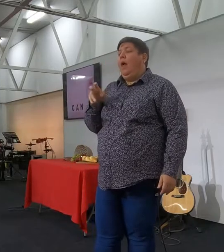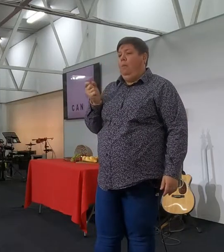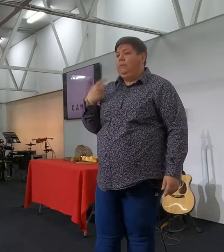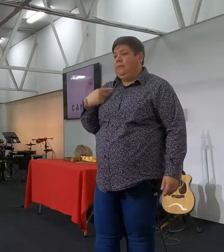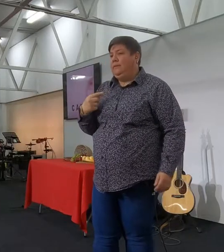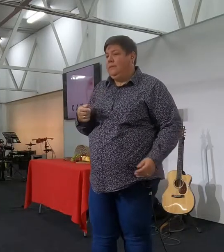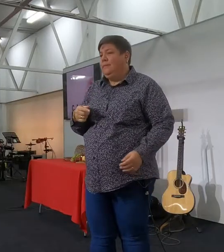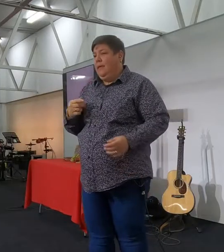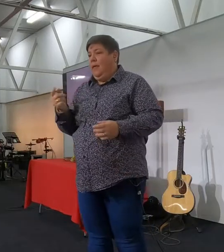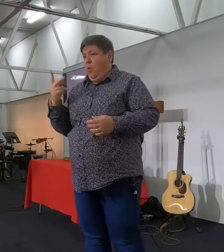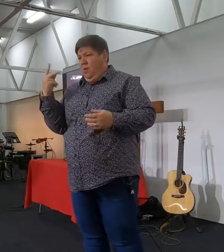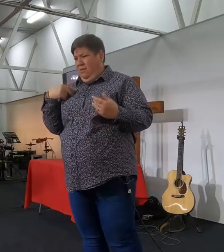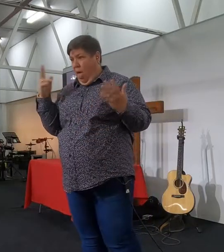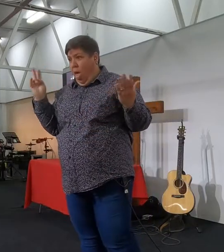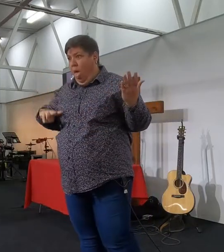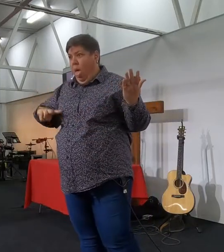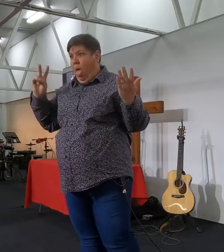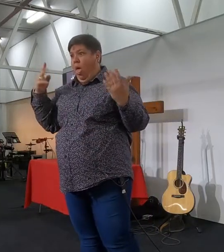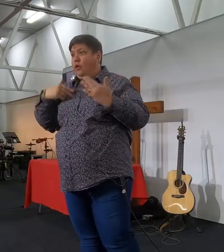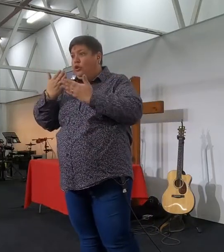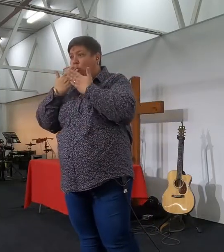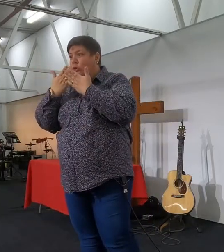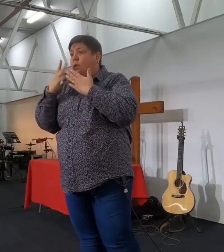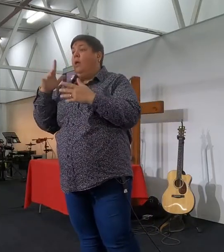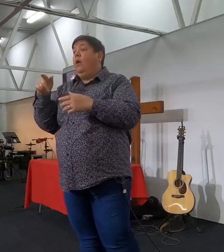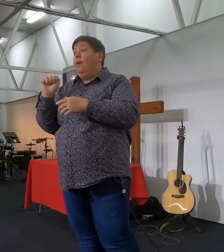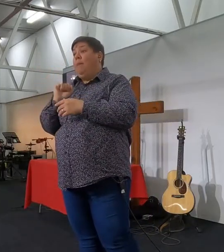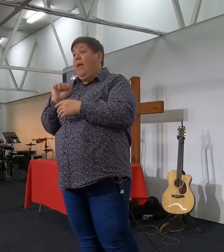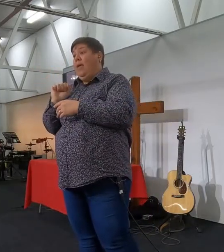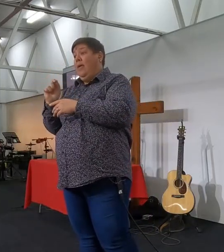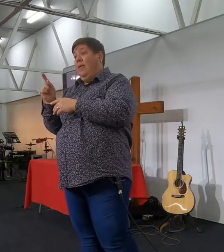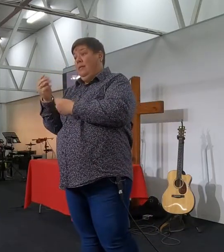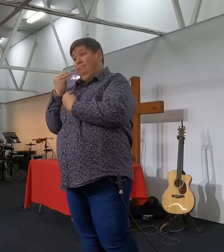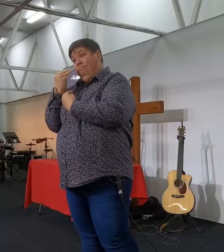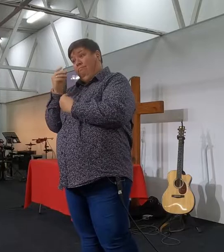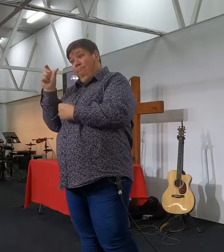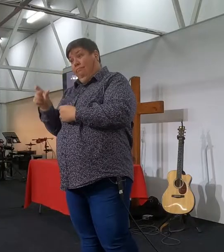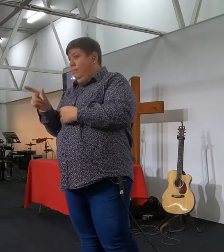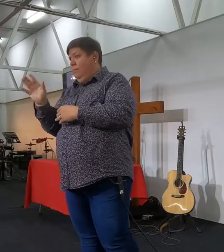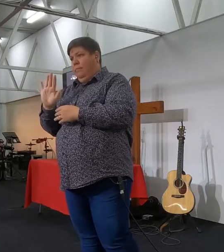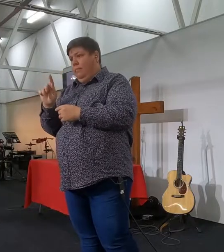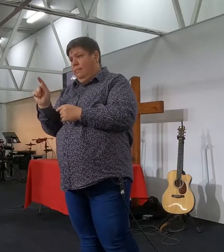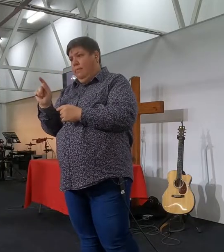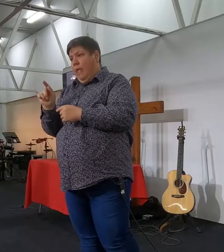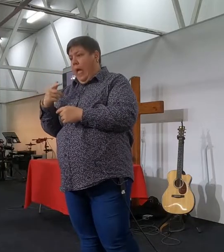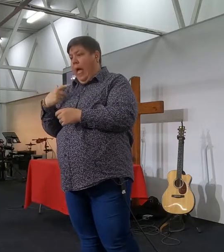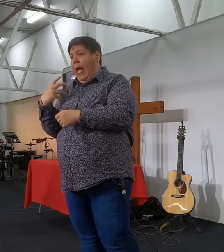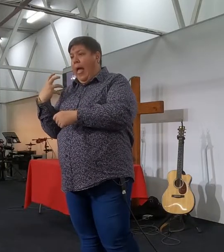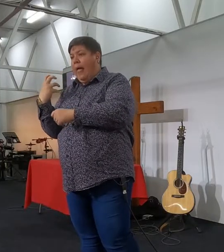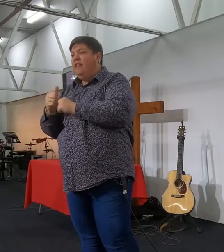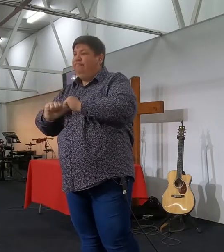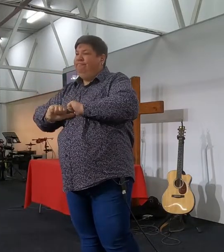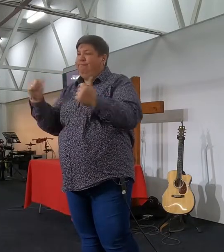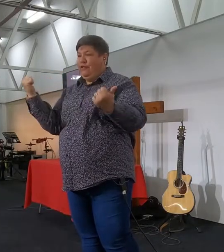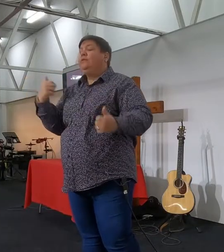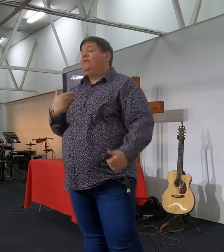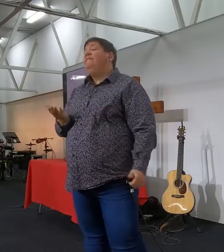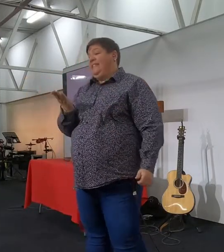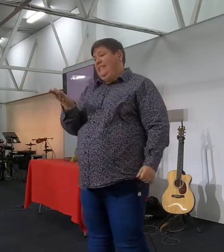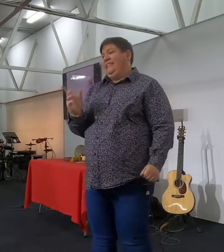nie, ek ook nie, wat, ek kan, ek kan, maar dit gaan my rikkie vat, en die punt wat ek wil maak is, jy is nie alleen nie, jy is nie alleen nie,